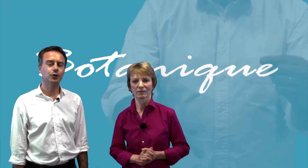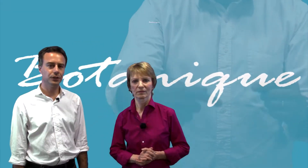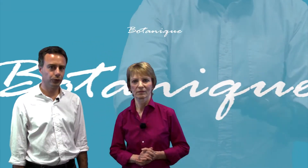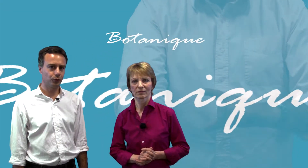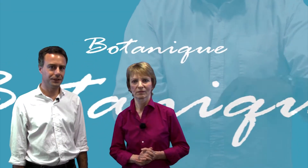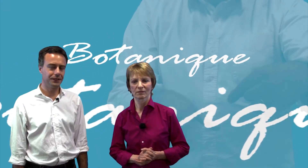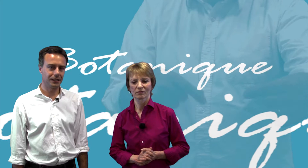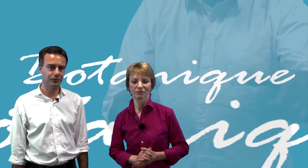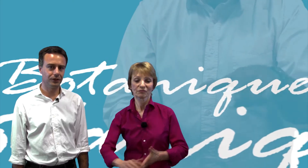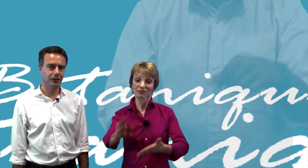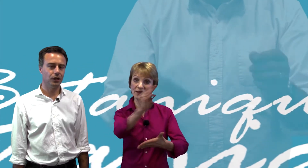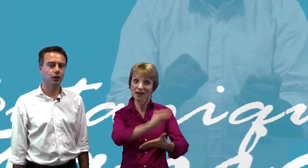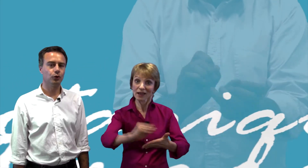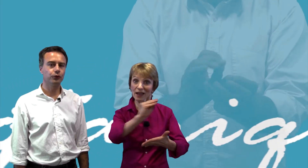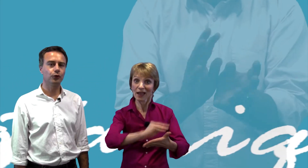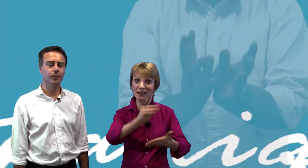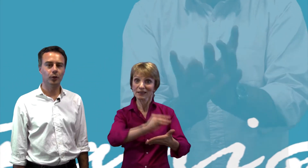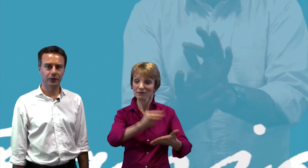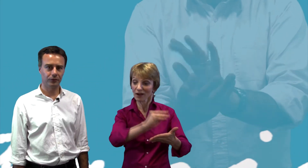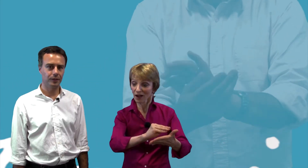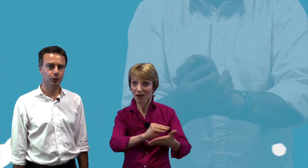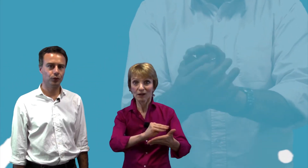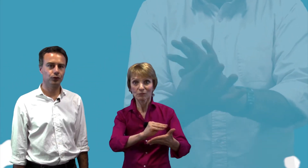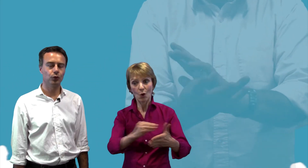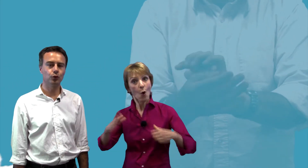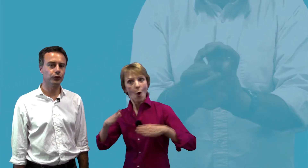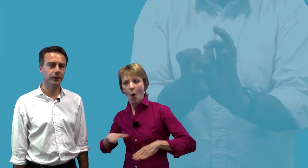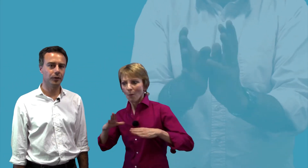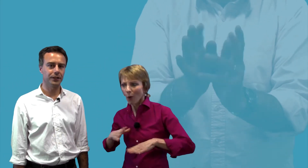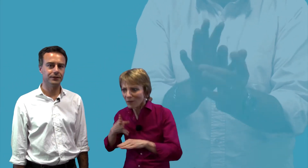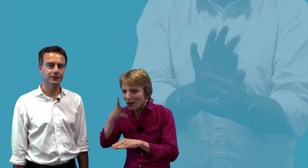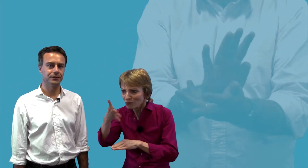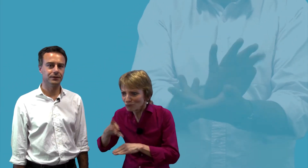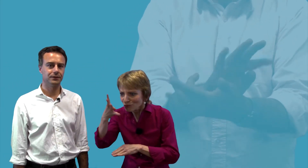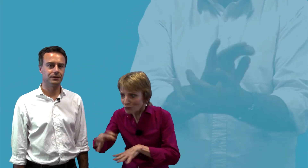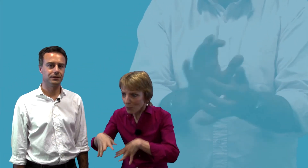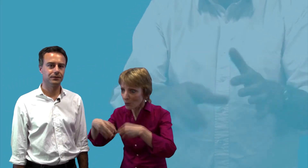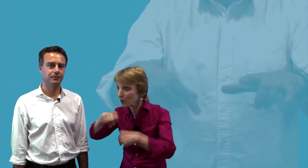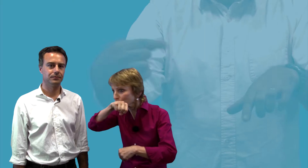À côté de son métier d'écrivain, Rousseau aime observer les plantes au cours de ses promenades.